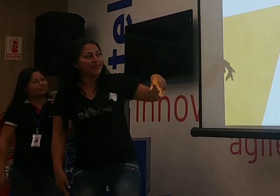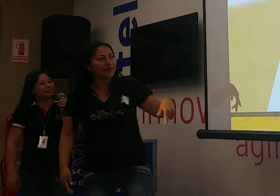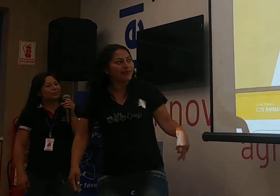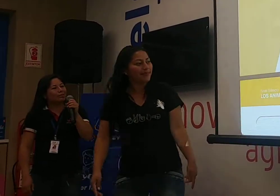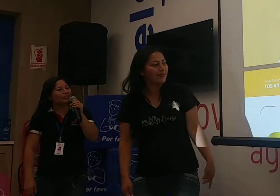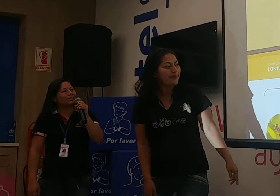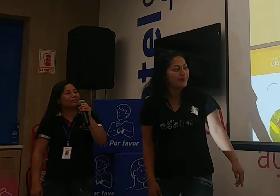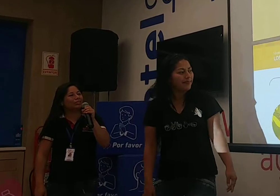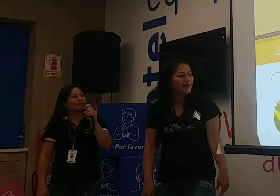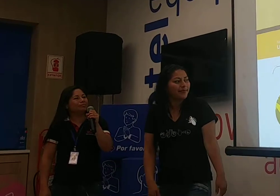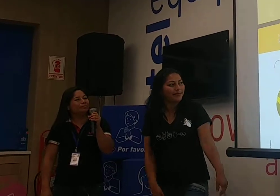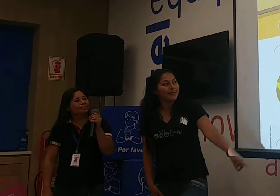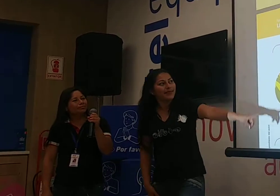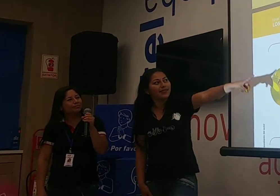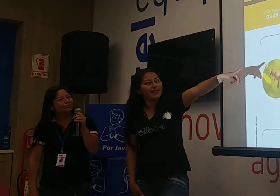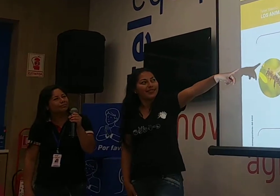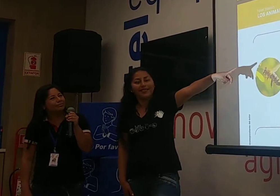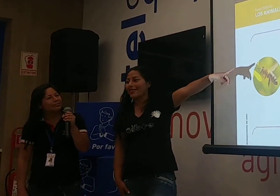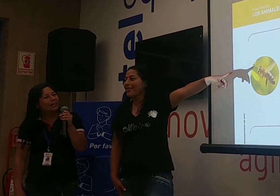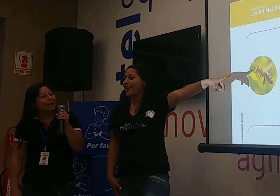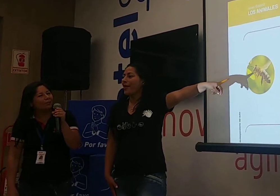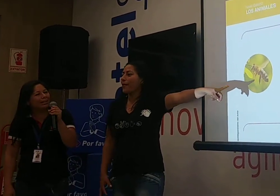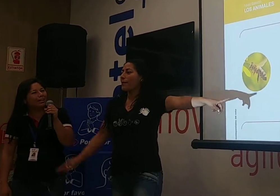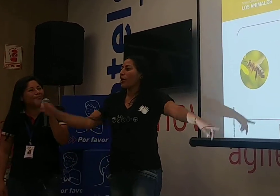Vamos a subir Abel